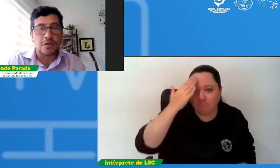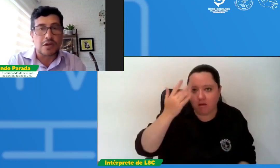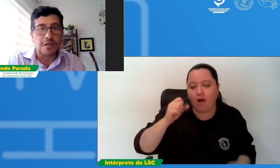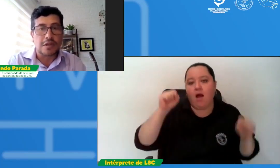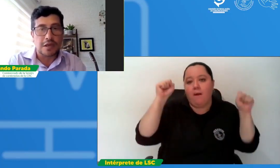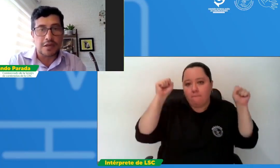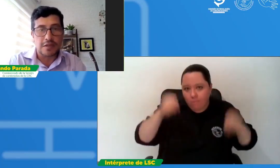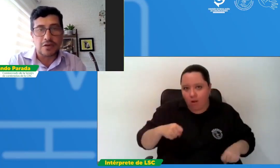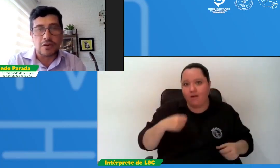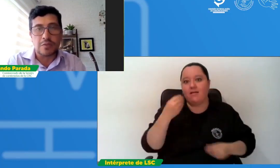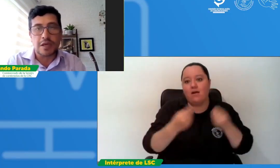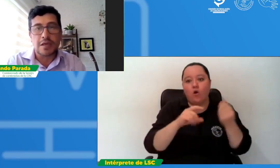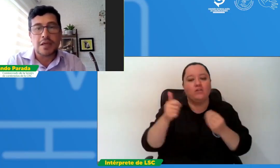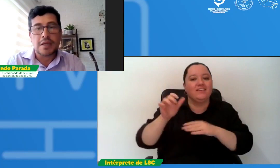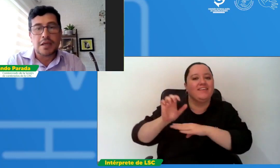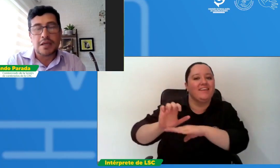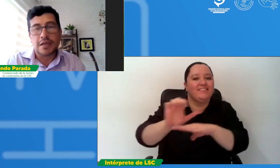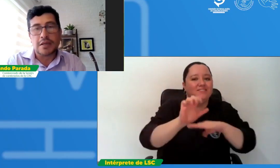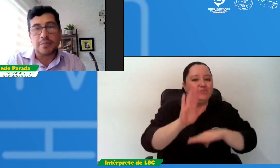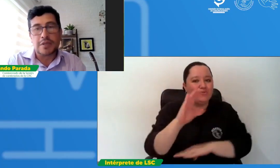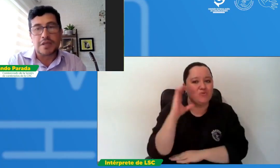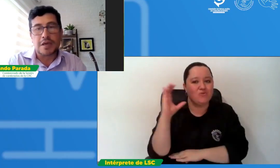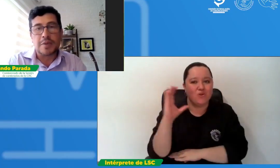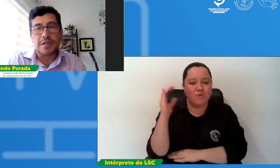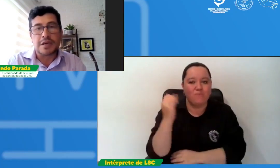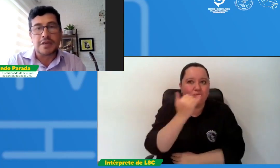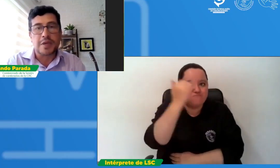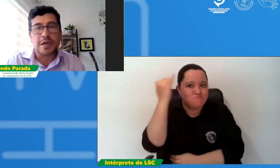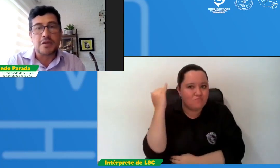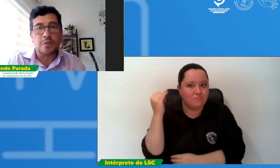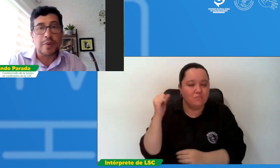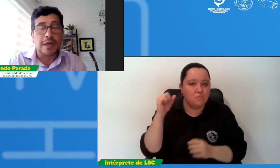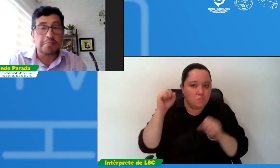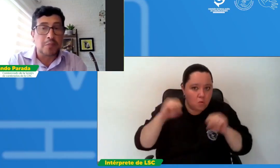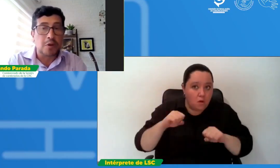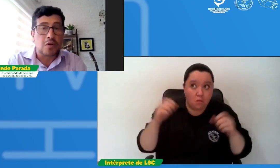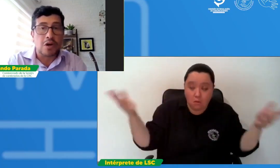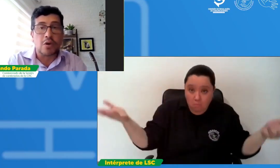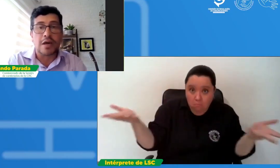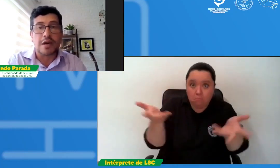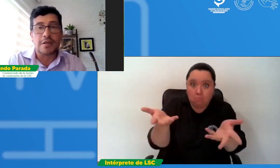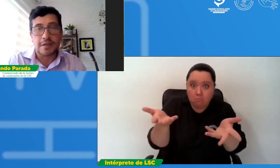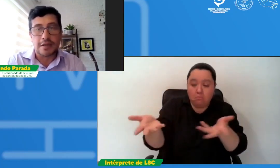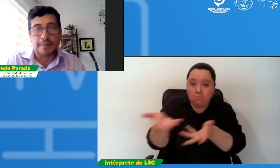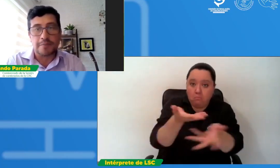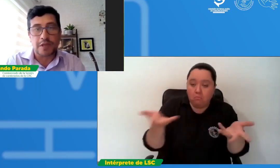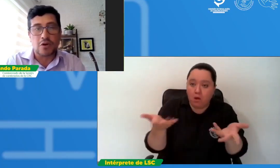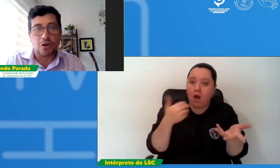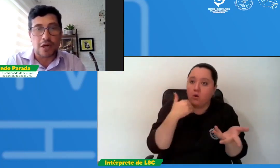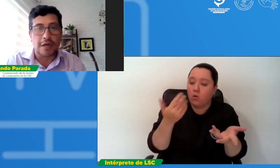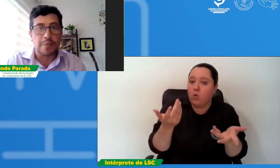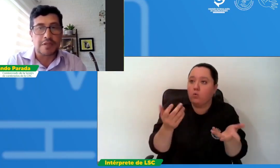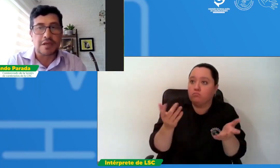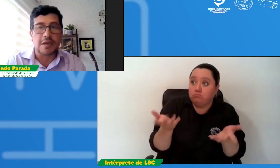otras entidades que en Colombia pues están capacitadas para ello para colaborarles y lograr pues que